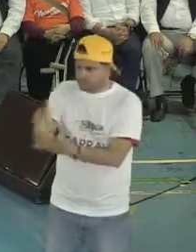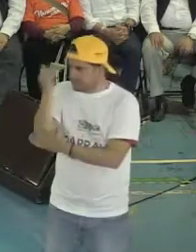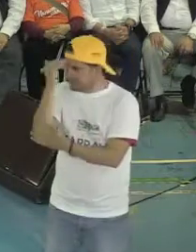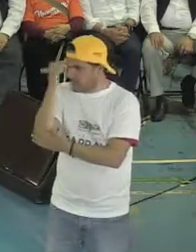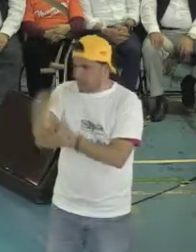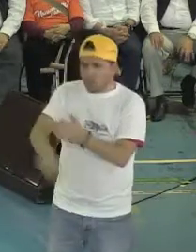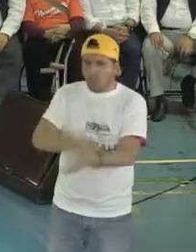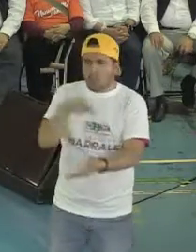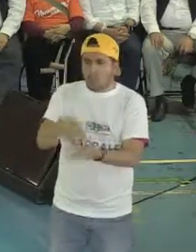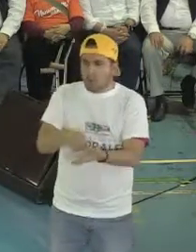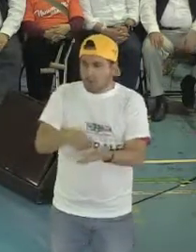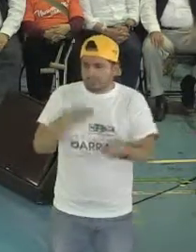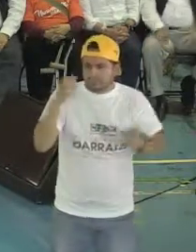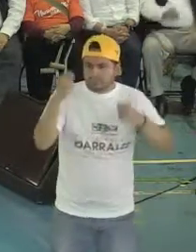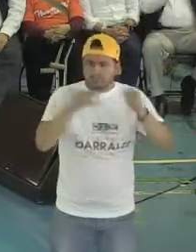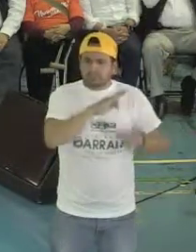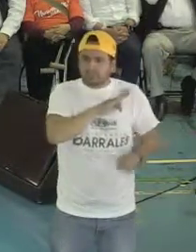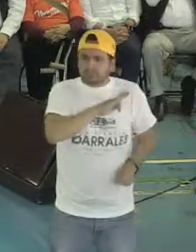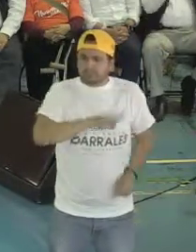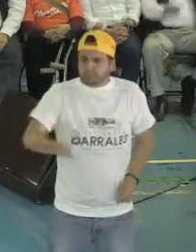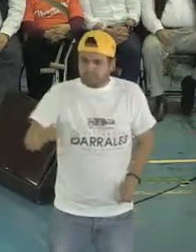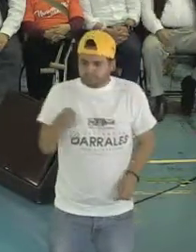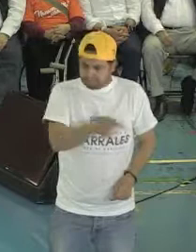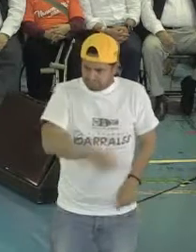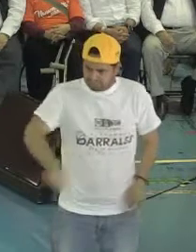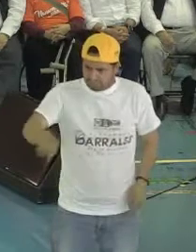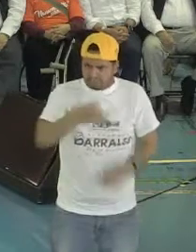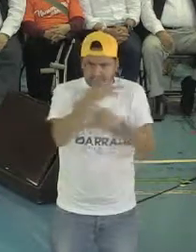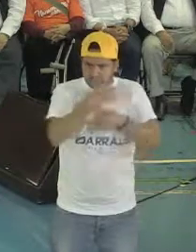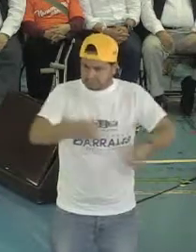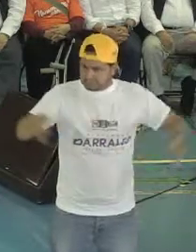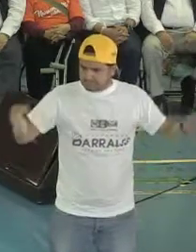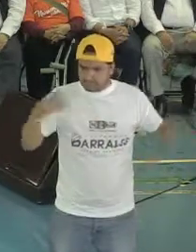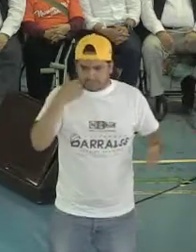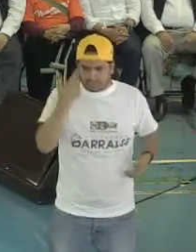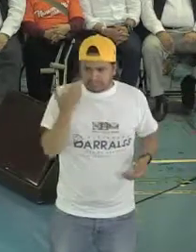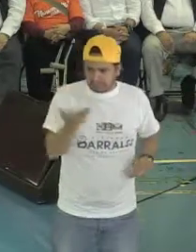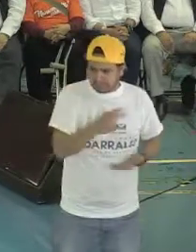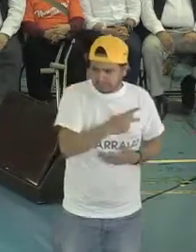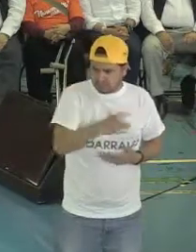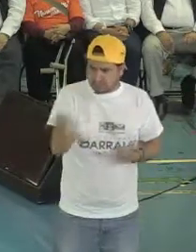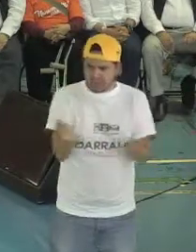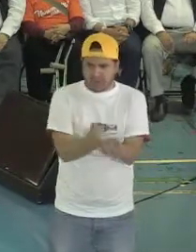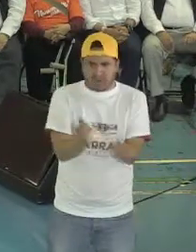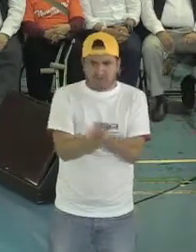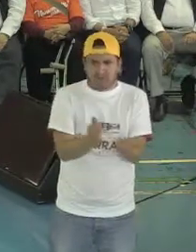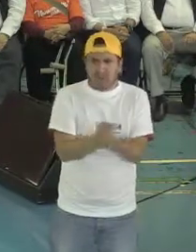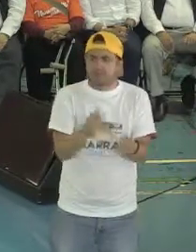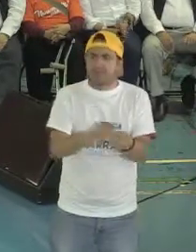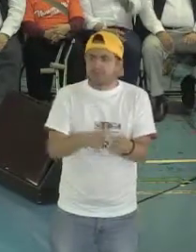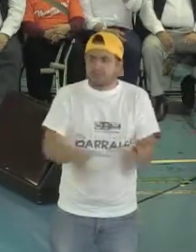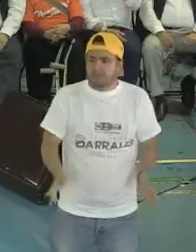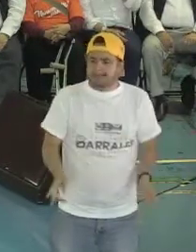Ustedes también se pueden convertir en promotores turísticos. Esta ciudad es una ciudad que se vende sola,